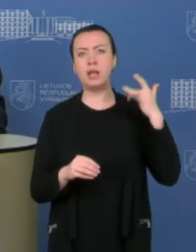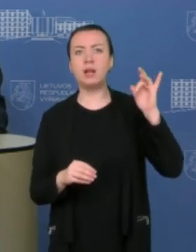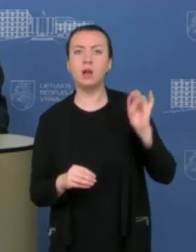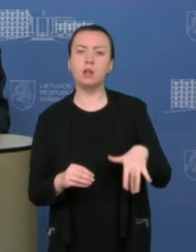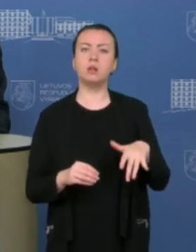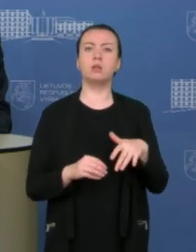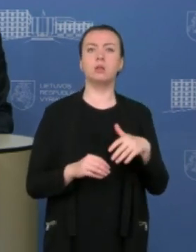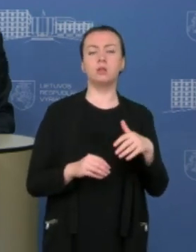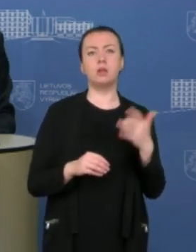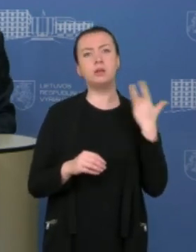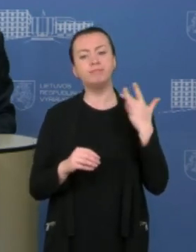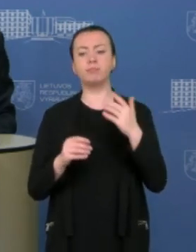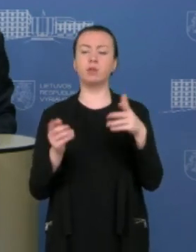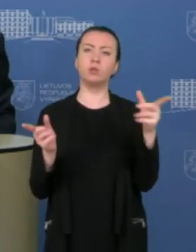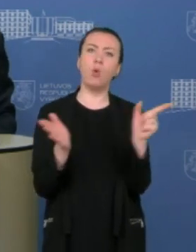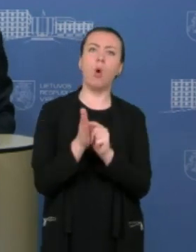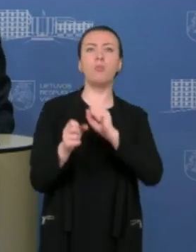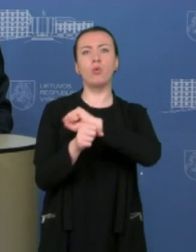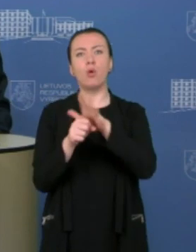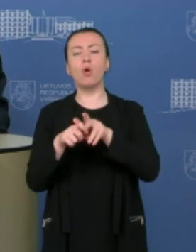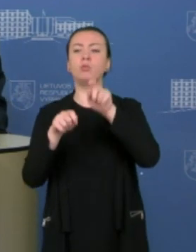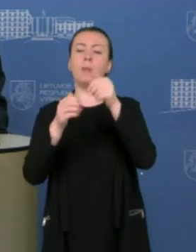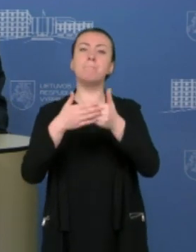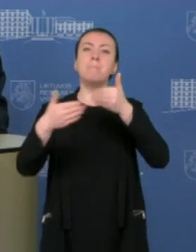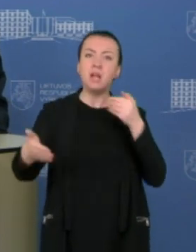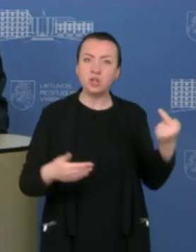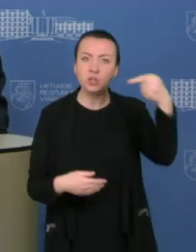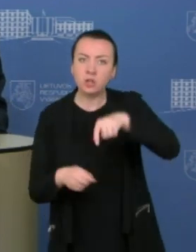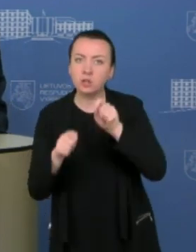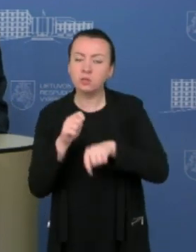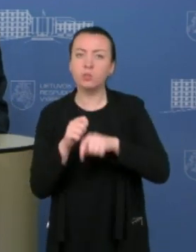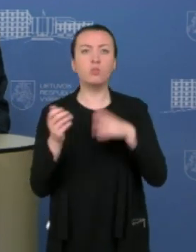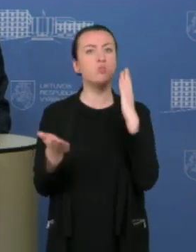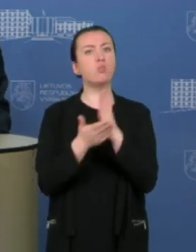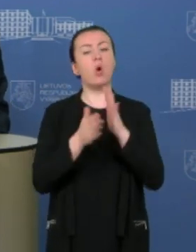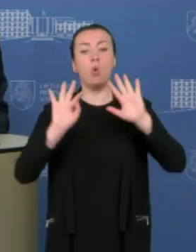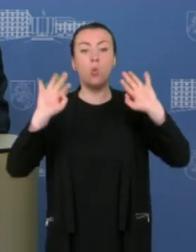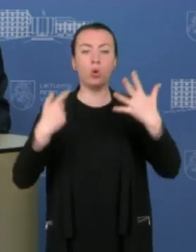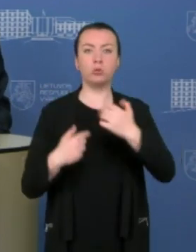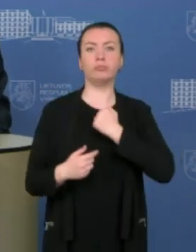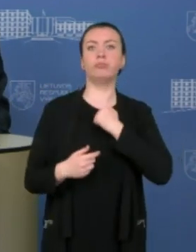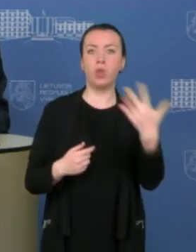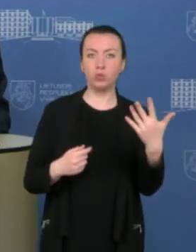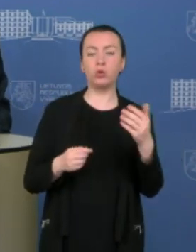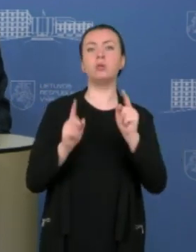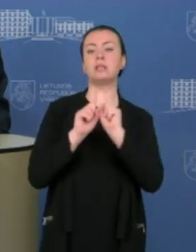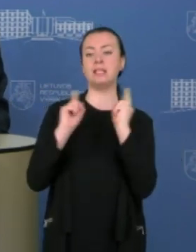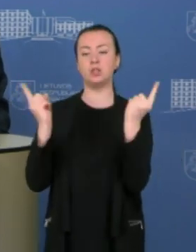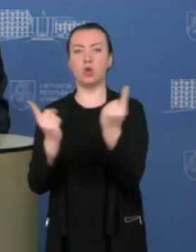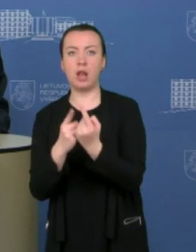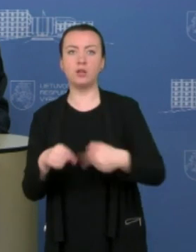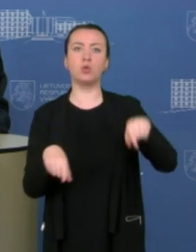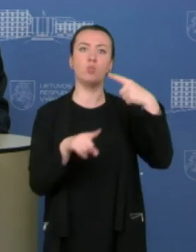atitinkamo testo prieš atvykstant arba jo neturint testas ir izolacija